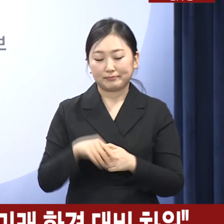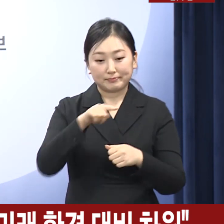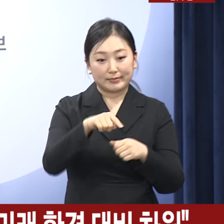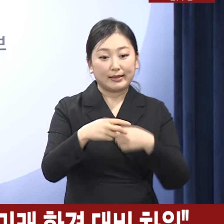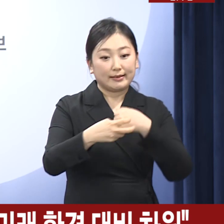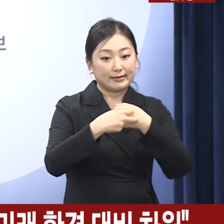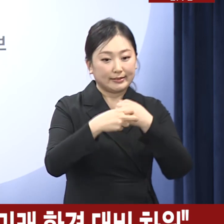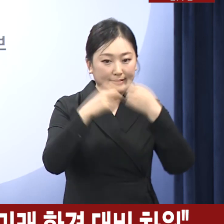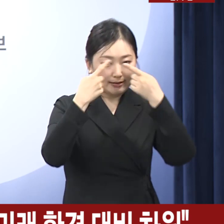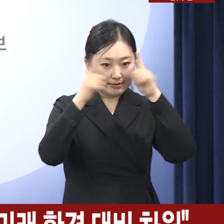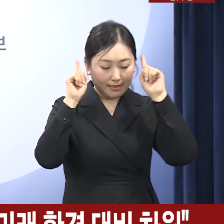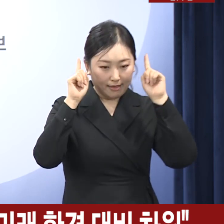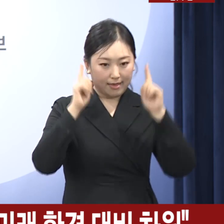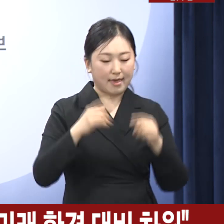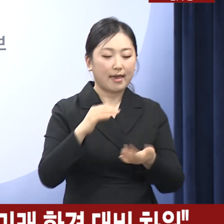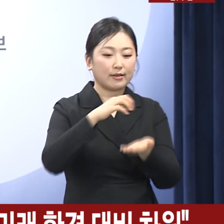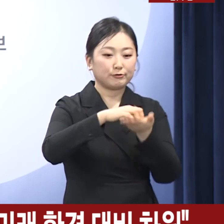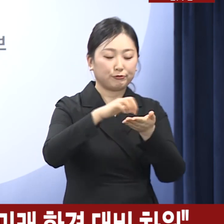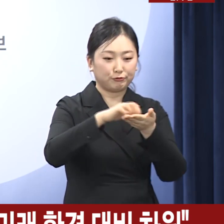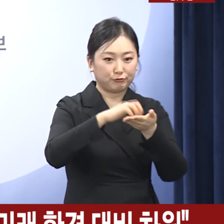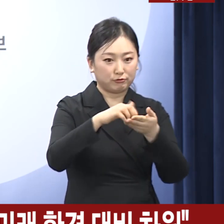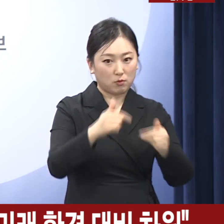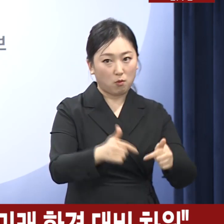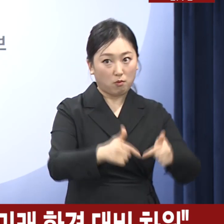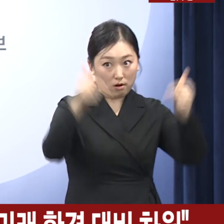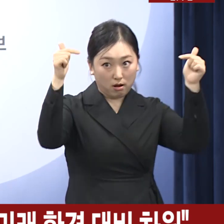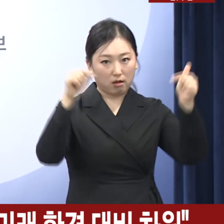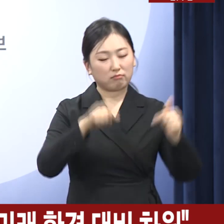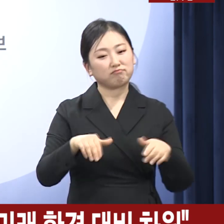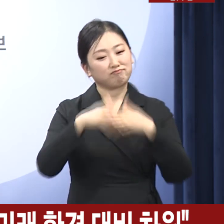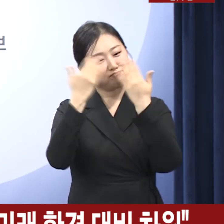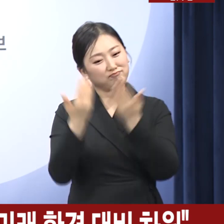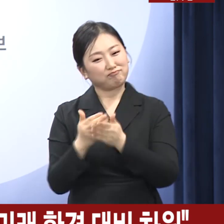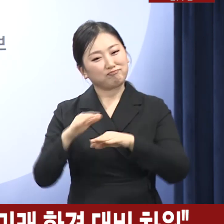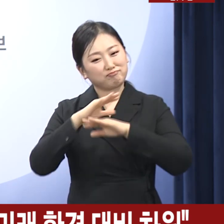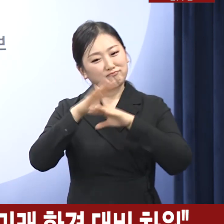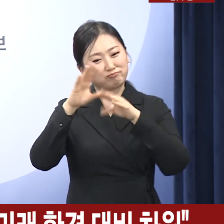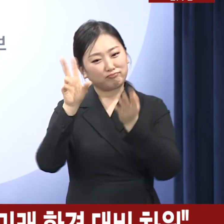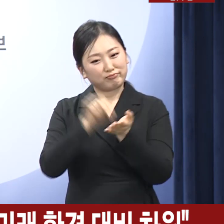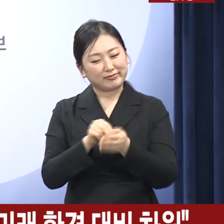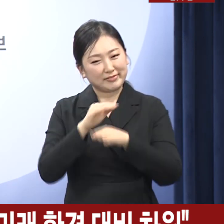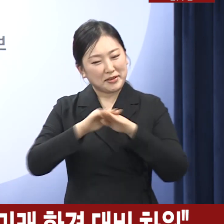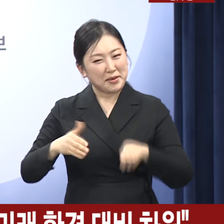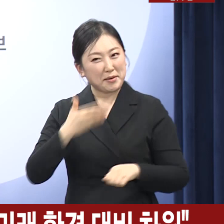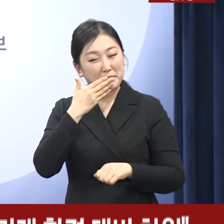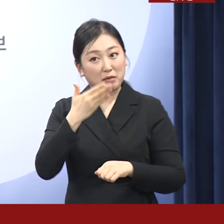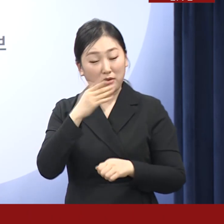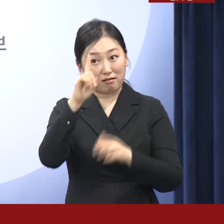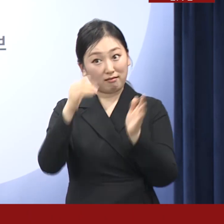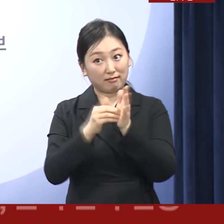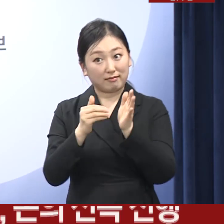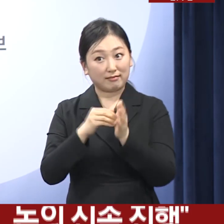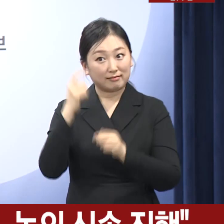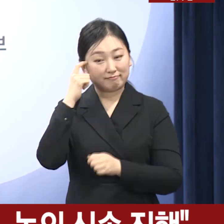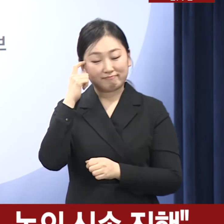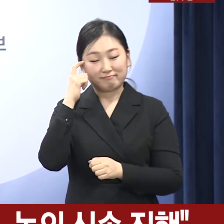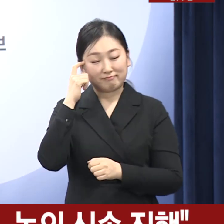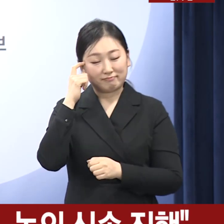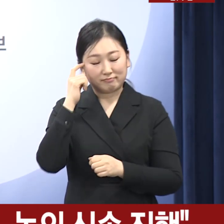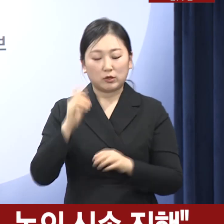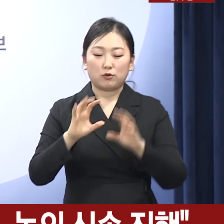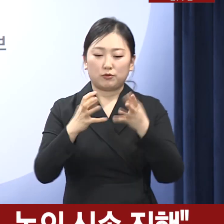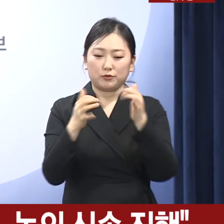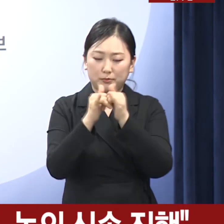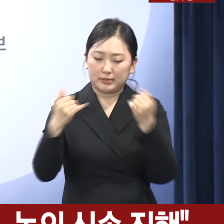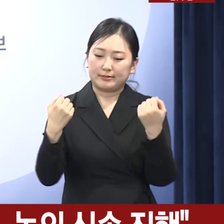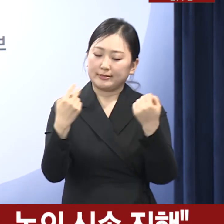모든 문제를 해결해줄 만능 열쇠가 아니라는 점을 잘 알고 있습니다. 그러므로 국민의 생명과 건강을 위해